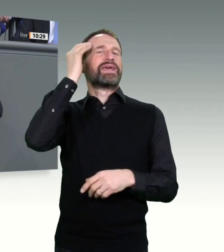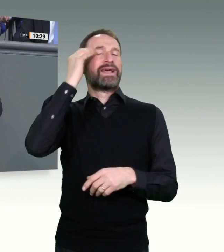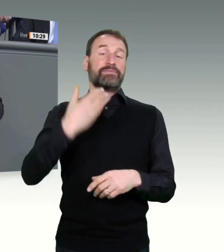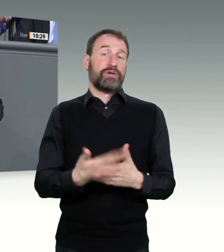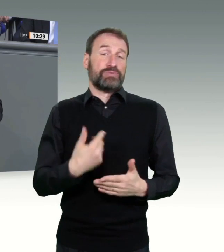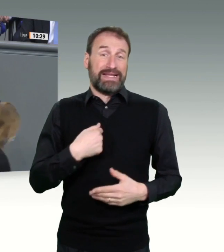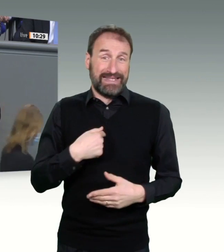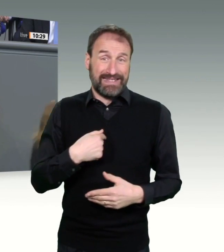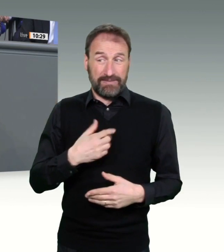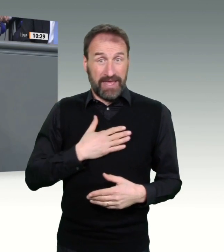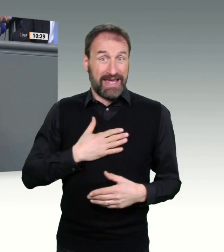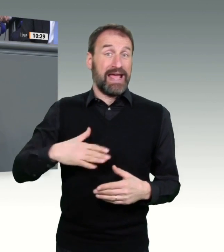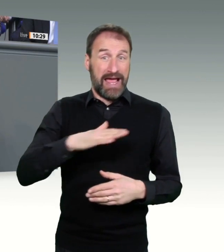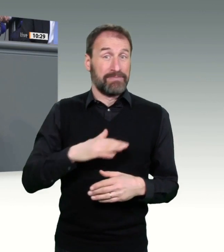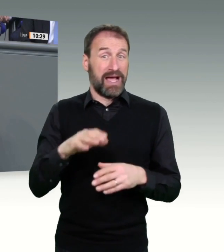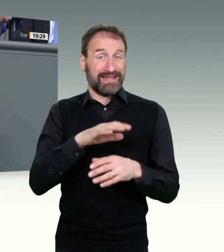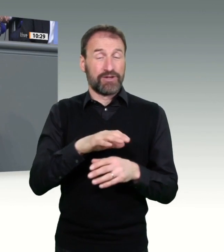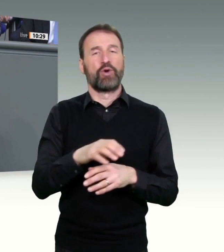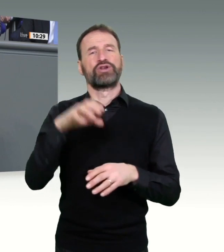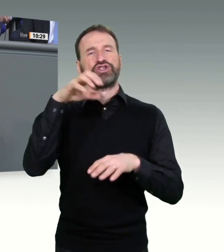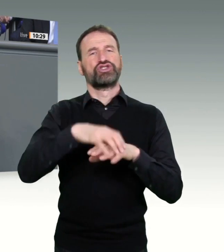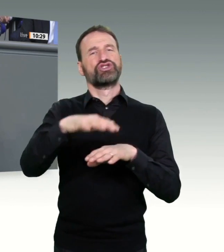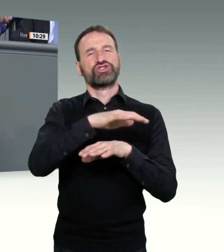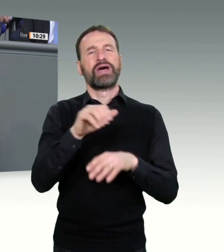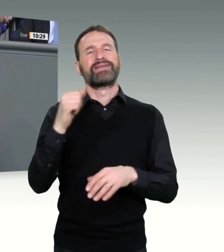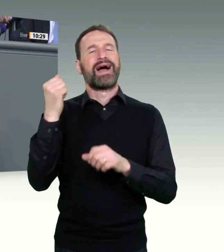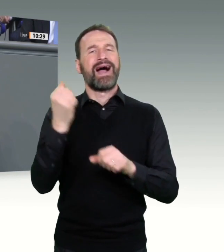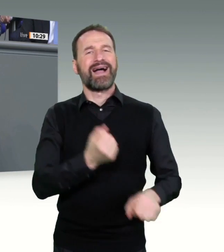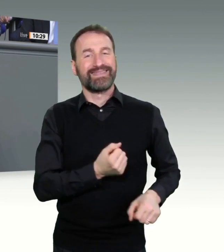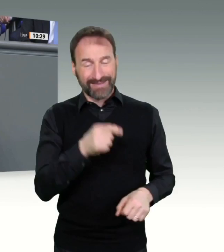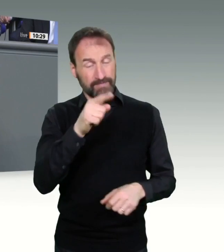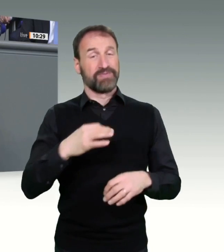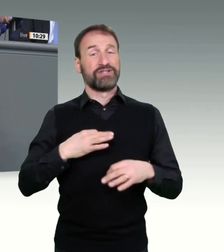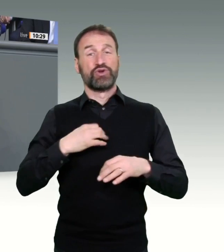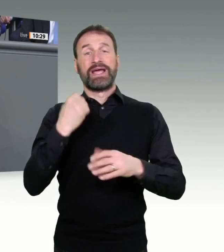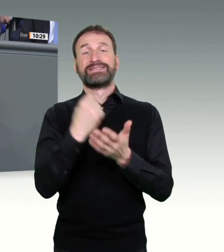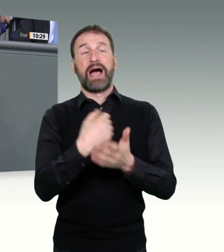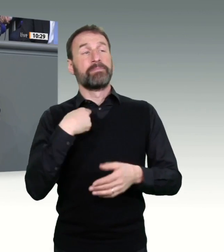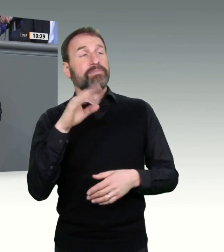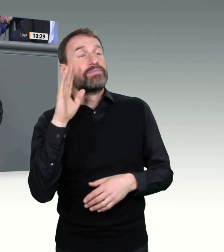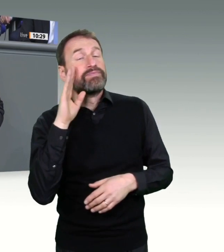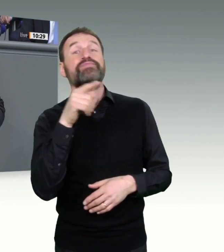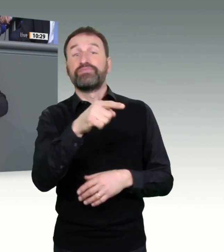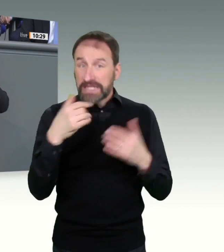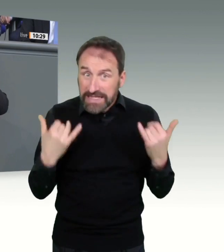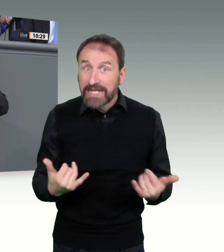Gesundheitsamt höre, dass sie in der Tat jetzt in der Lage sind, die Terminwünsche superschnell